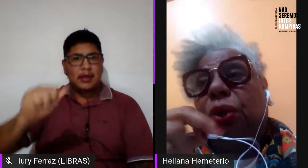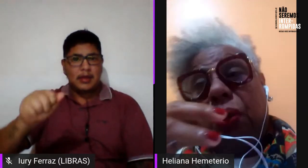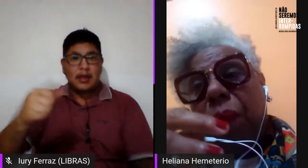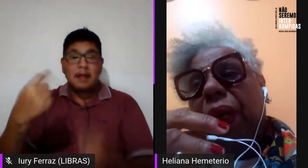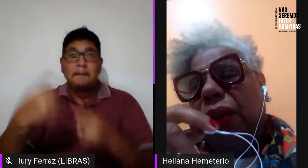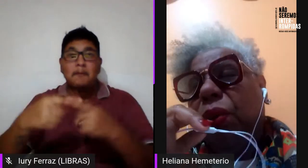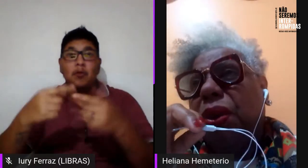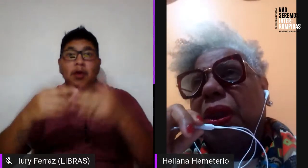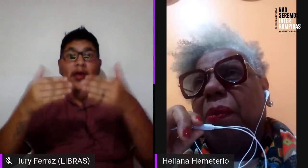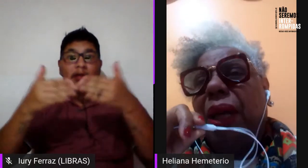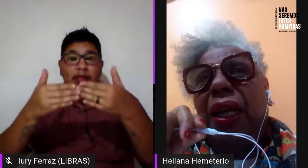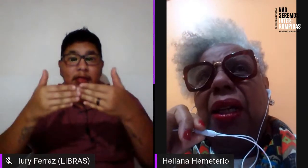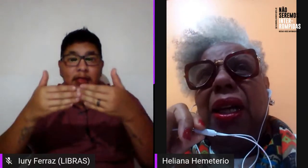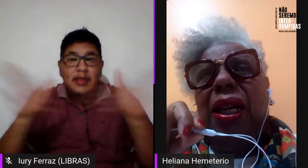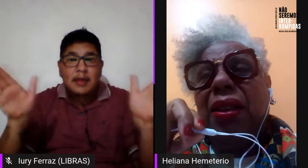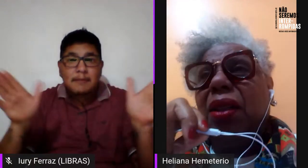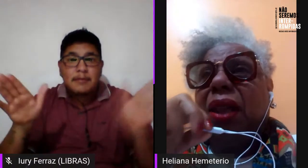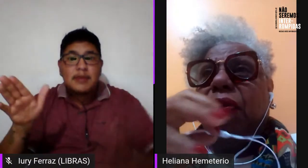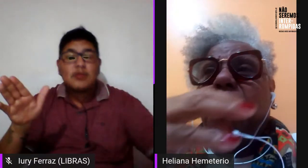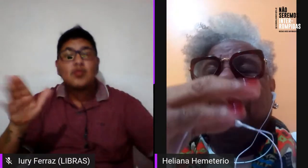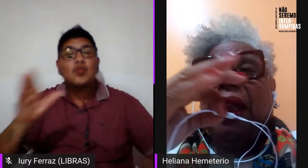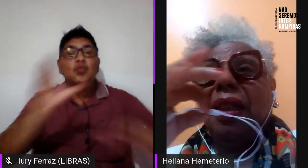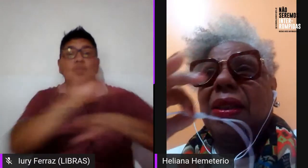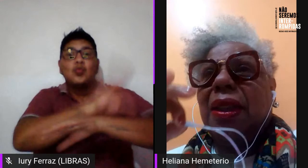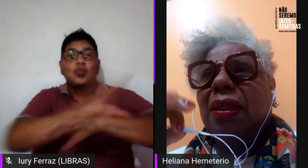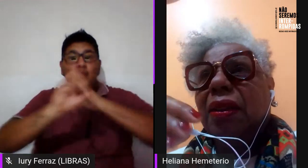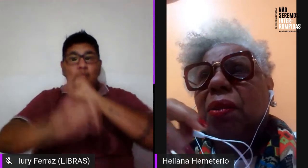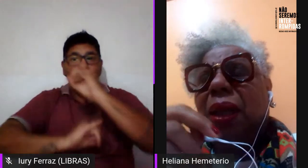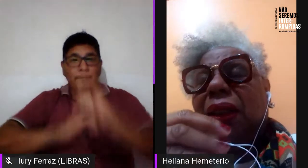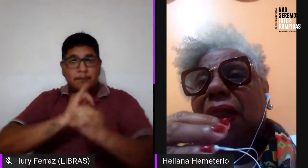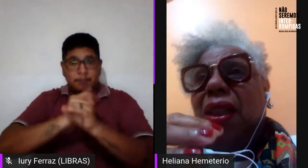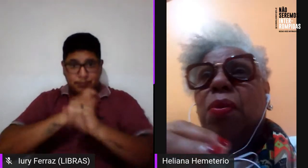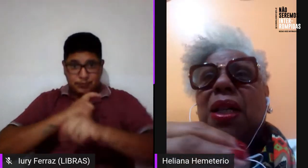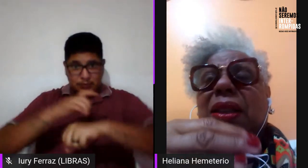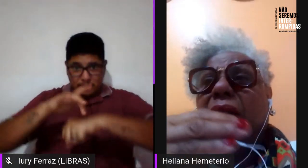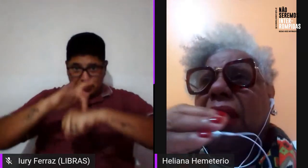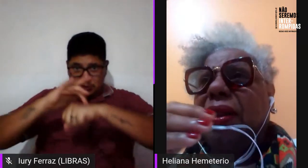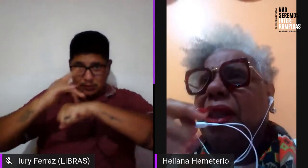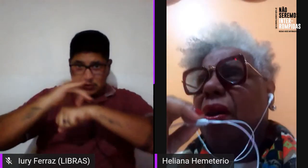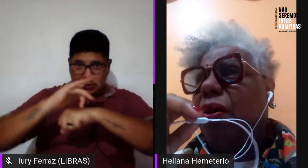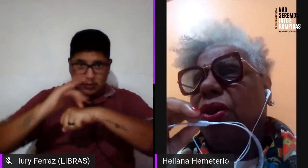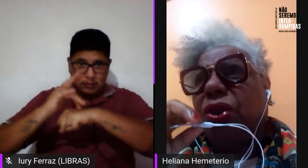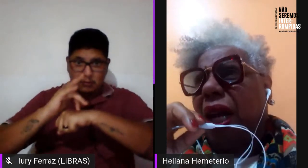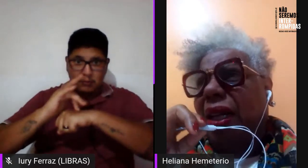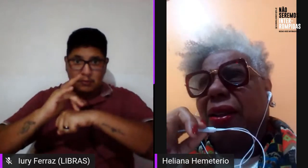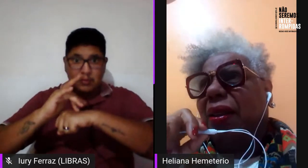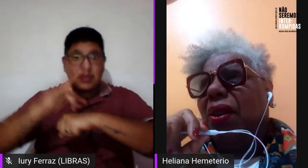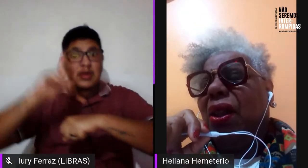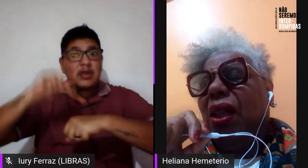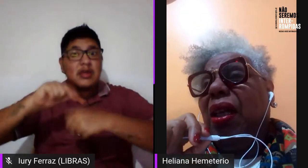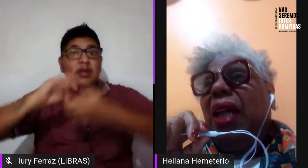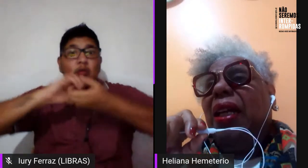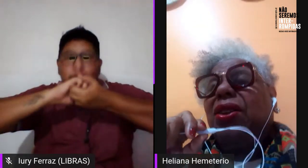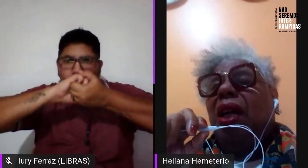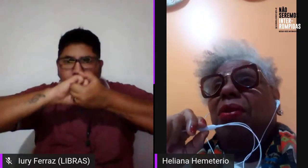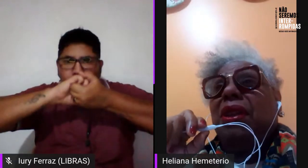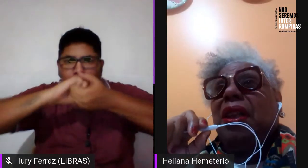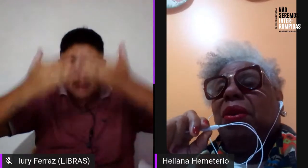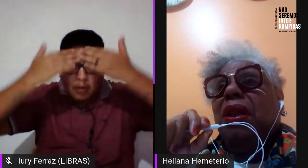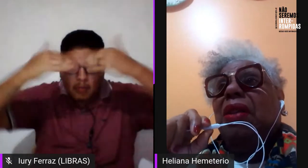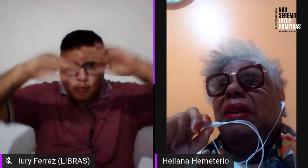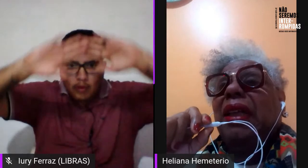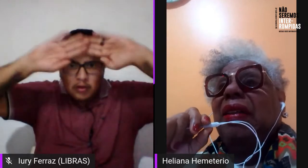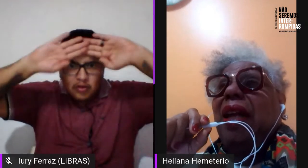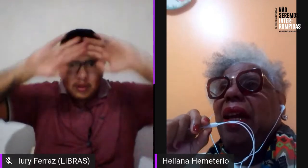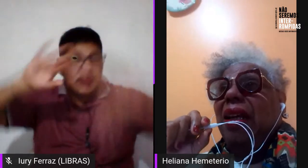que eu estou acompanhando o curso também, teve uma dança, uma dança e uma saudação ao Orishais, e elas estavam